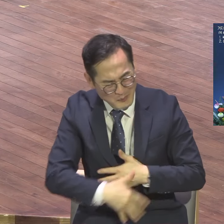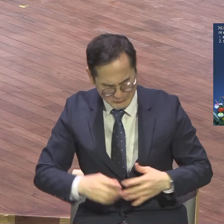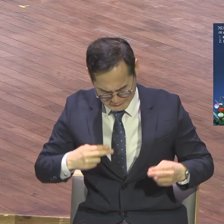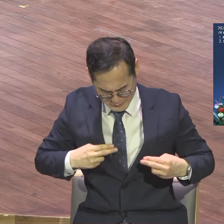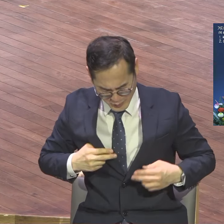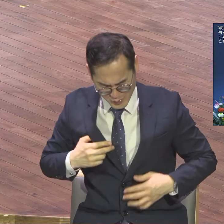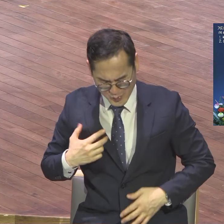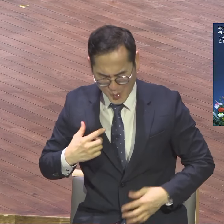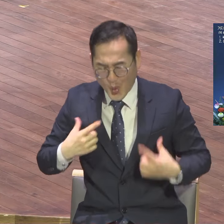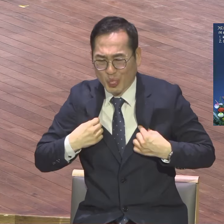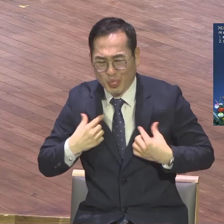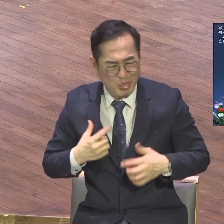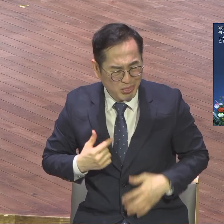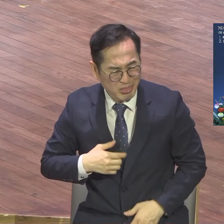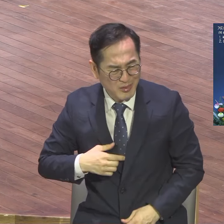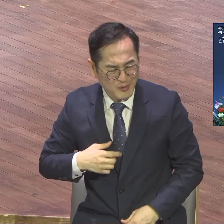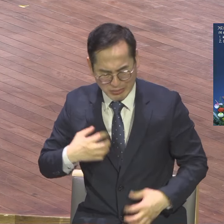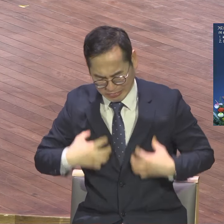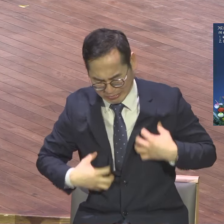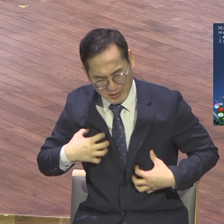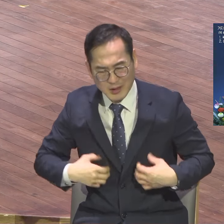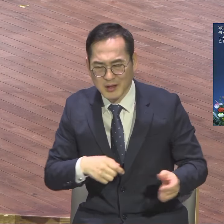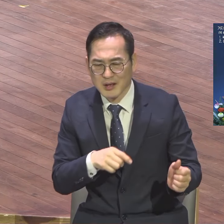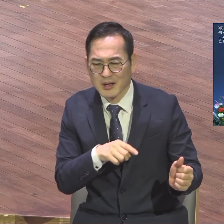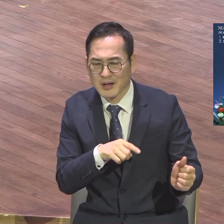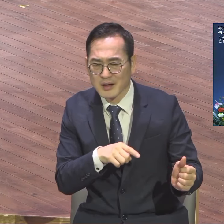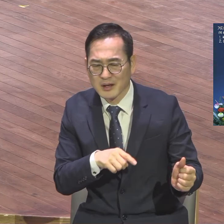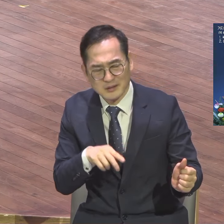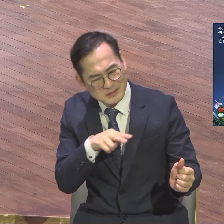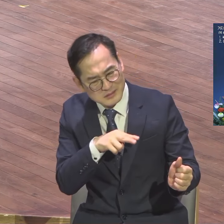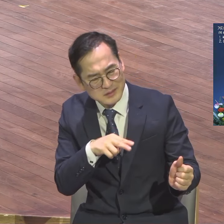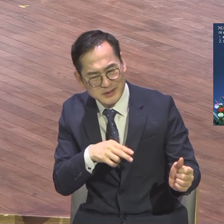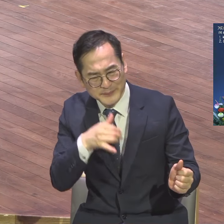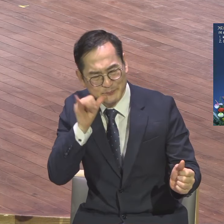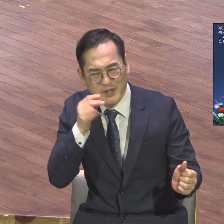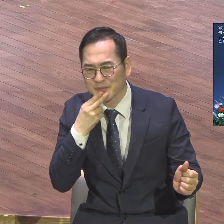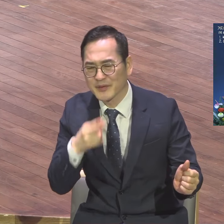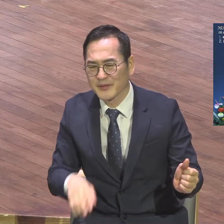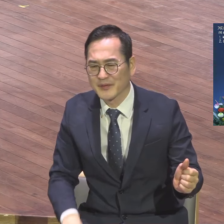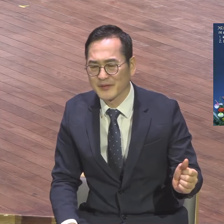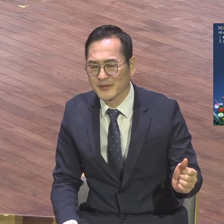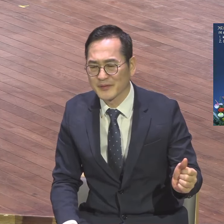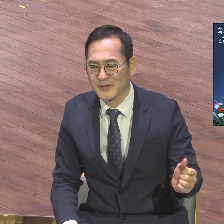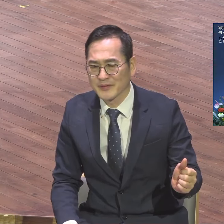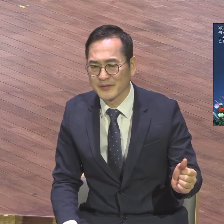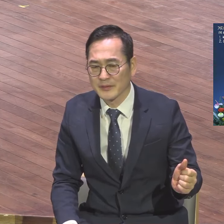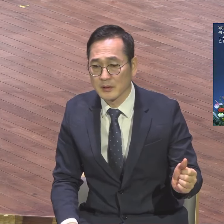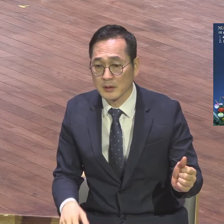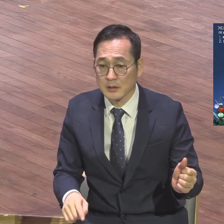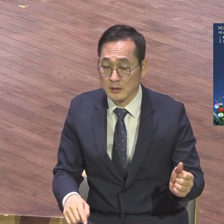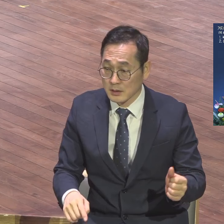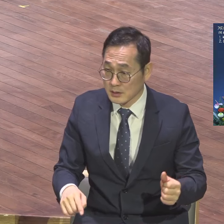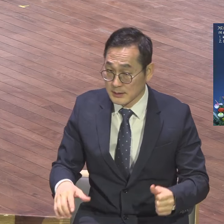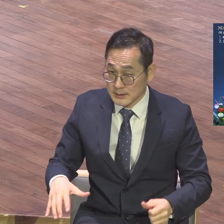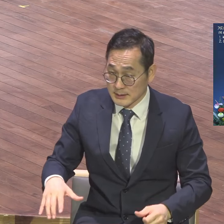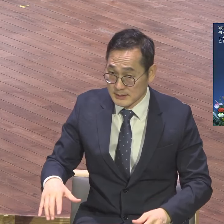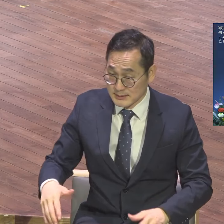어떻게 보면 예수님의 행편이란 것은 살얼음판을 걸고 있는 쫓겨 다니는